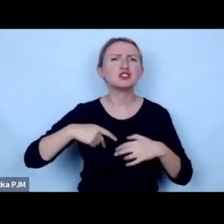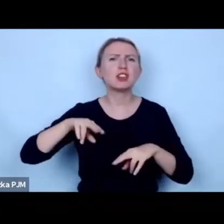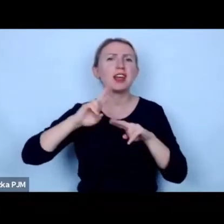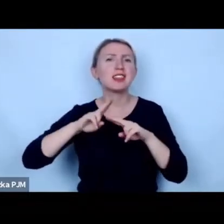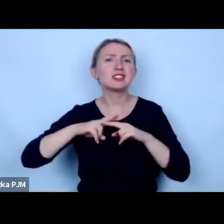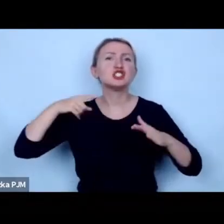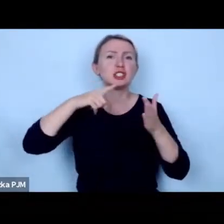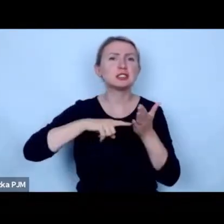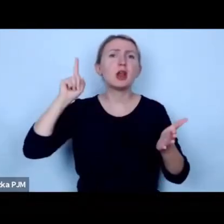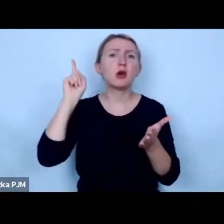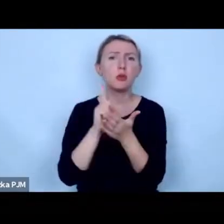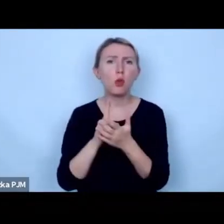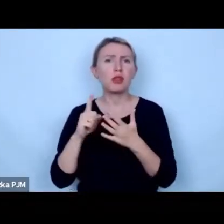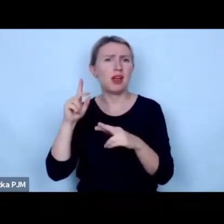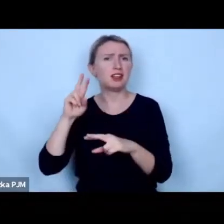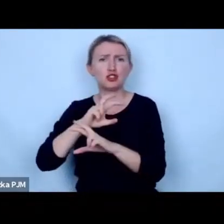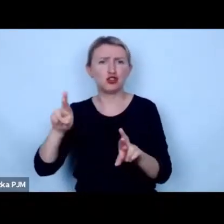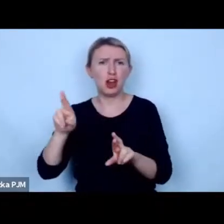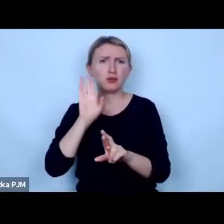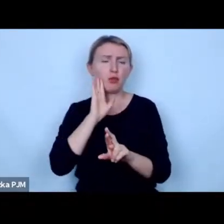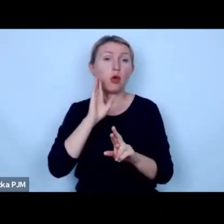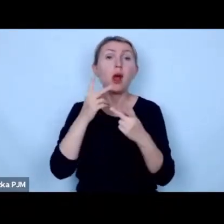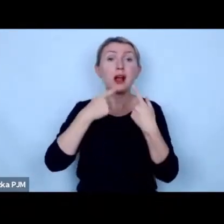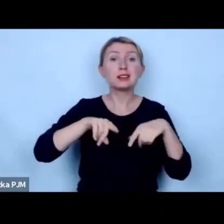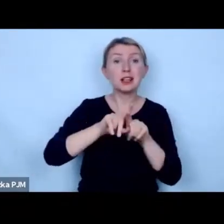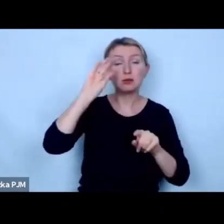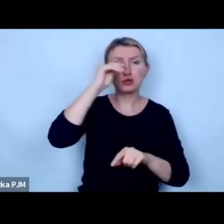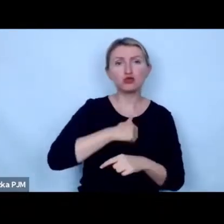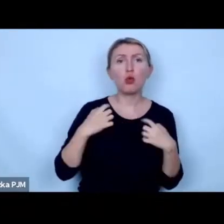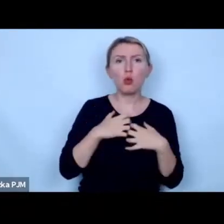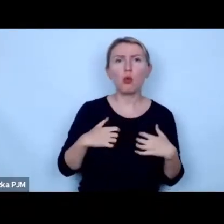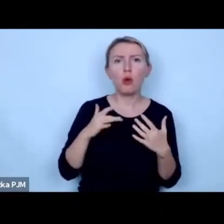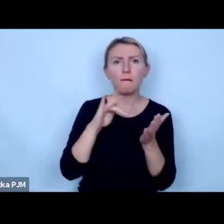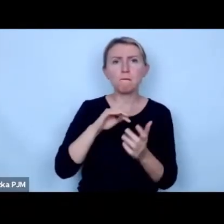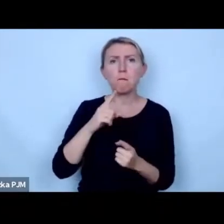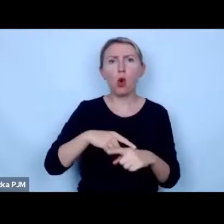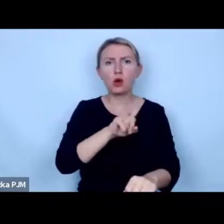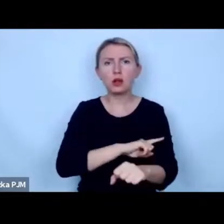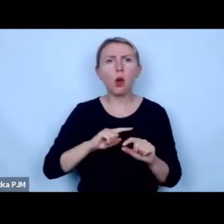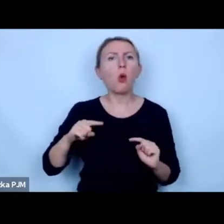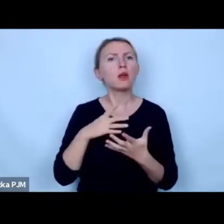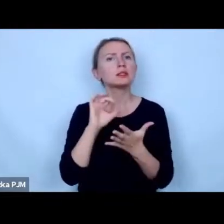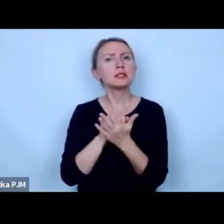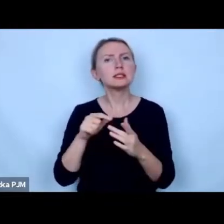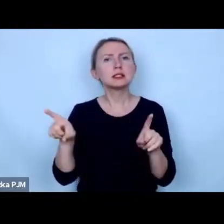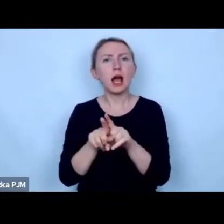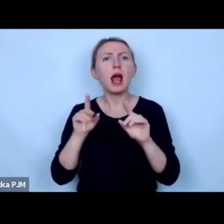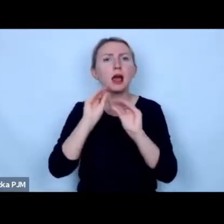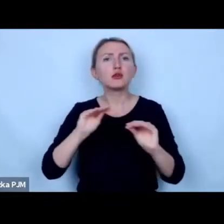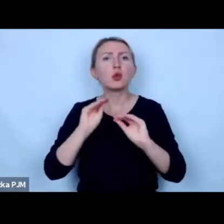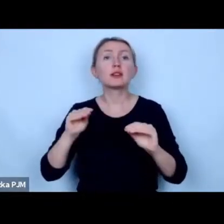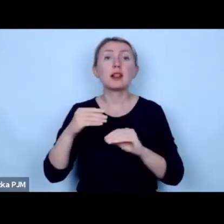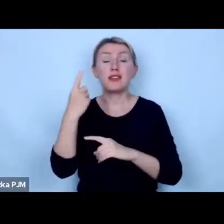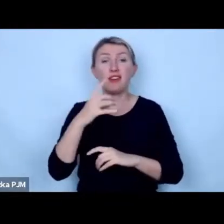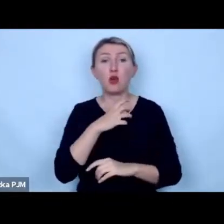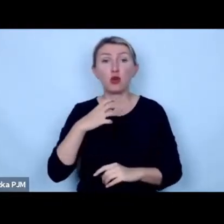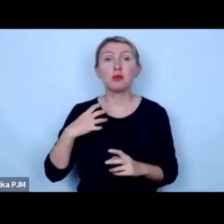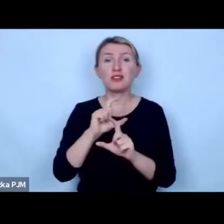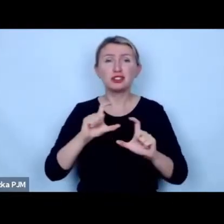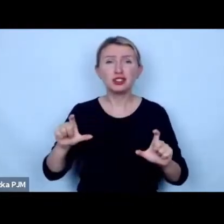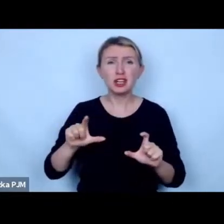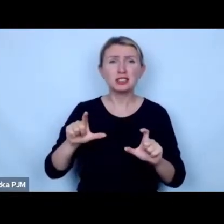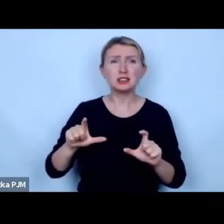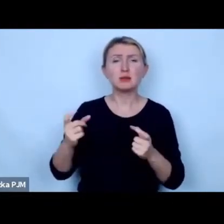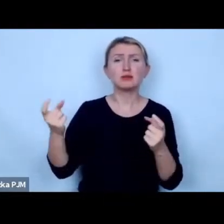osiągnięcia celu dla przypomnienia Zespół Szpół Przyrodniczych w Poznaniu zorganizował zajęcia edukacyjne na jednym z gospodarstw w trakcie których